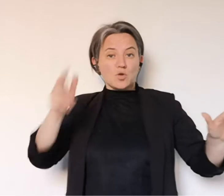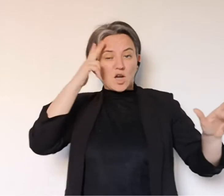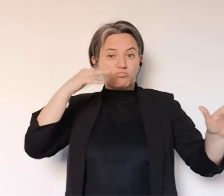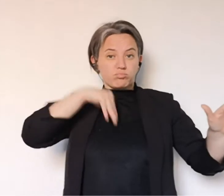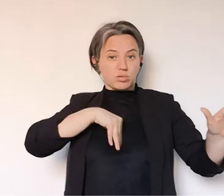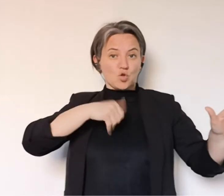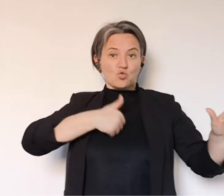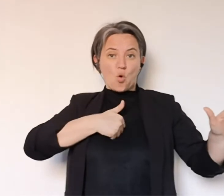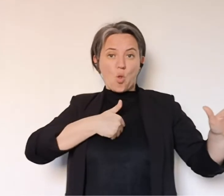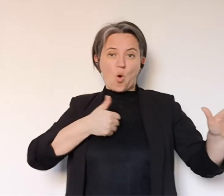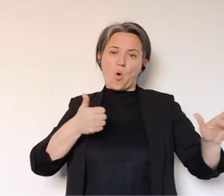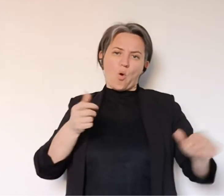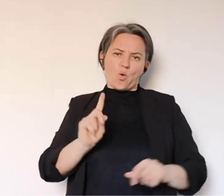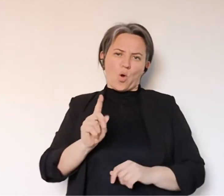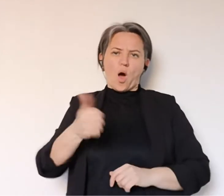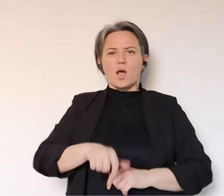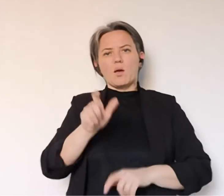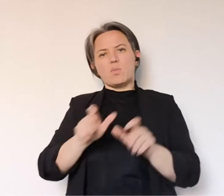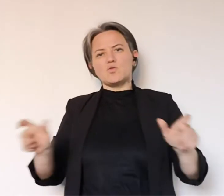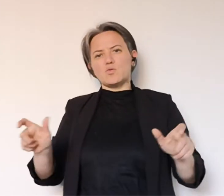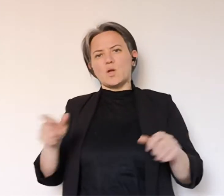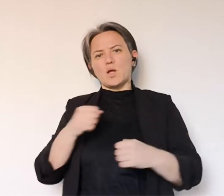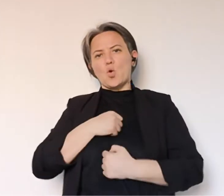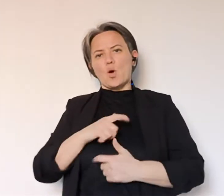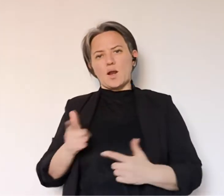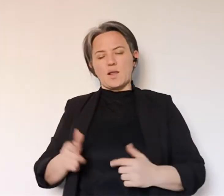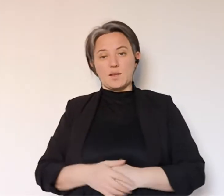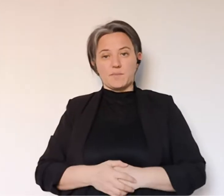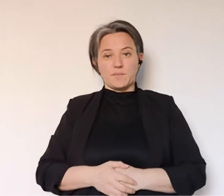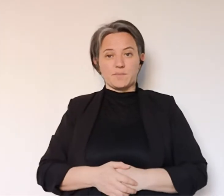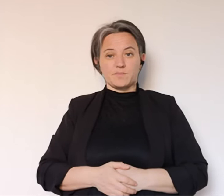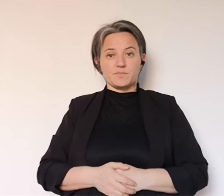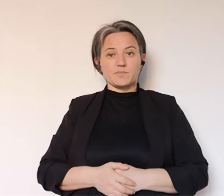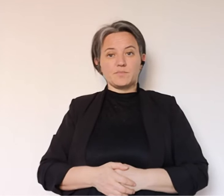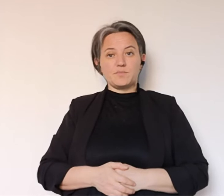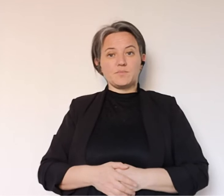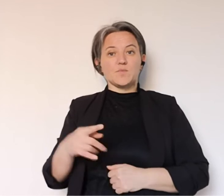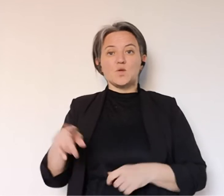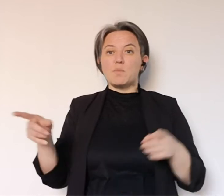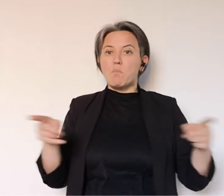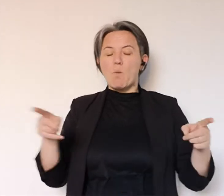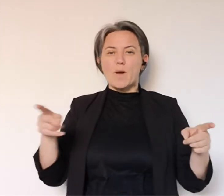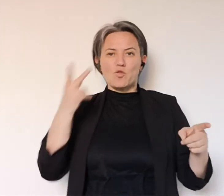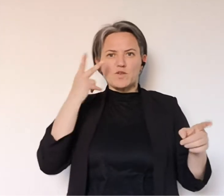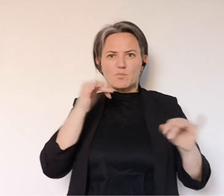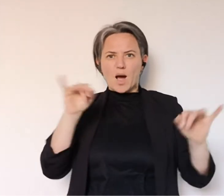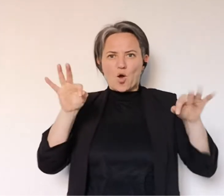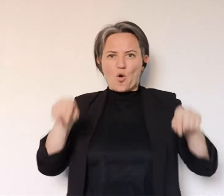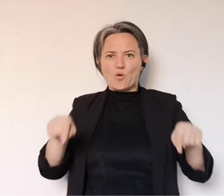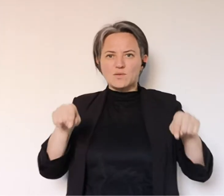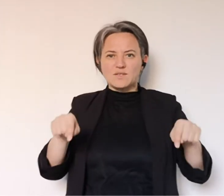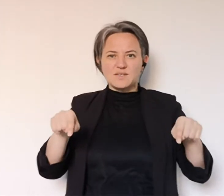ma quelle che hanno a cuore l'umanità tutta e penso che sia stato un momento straordinario per questa città